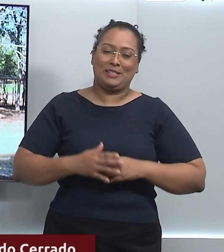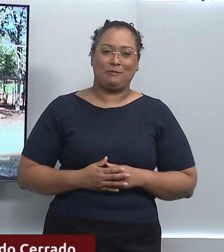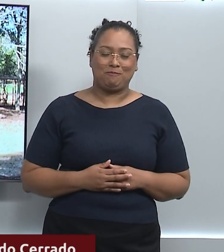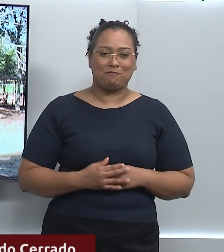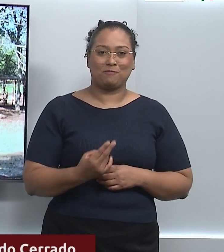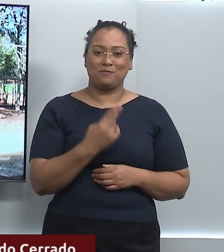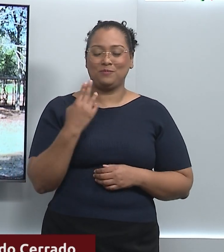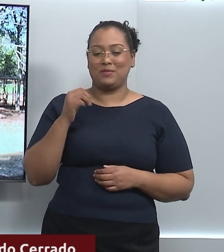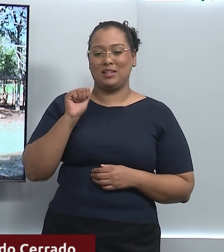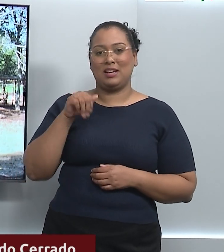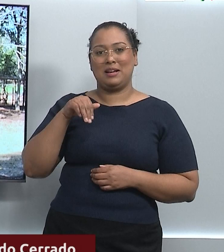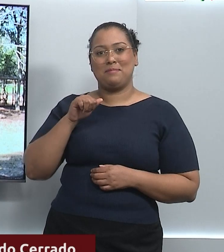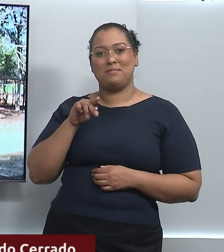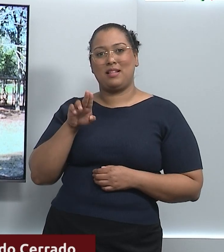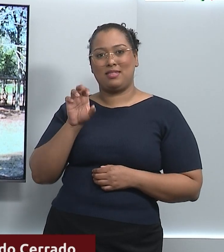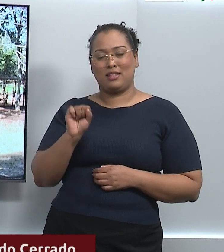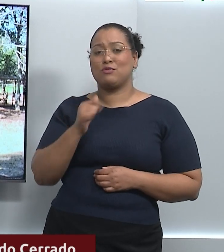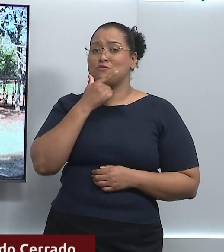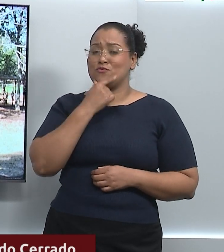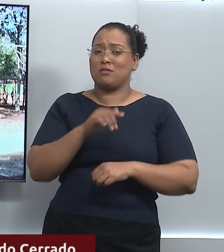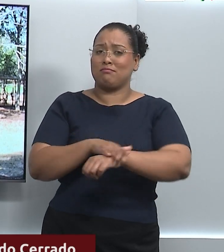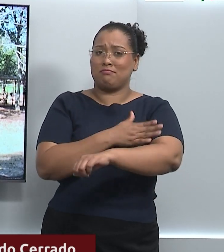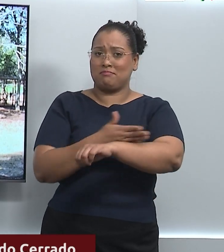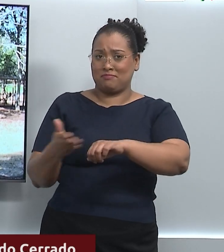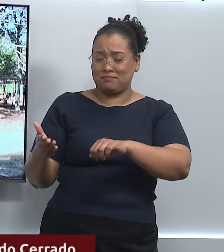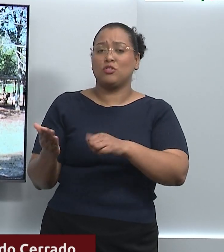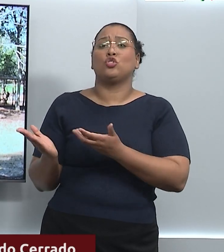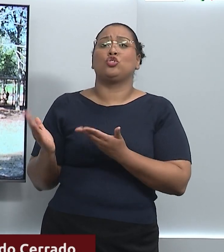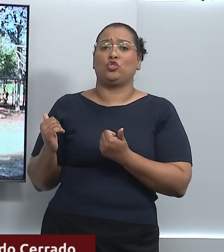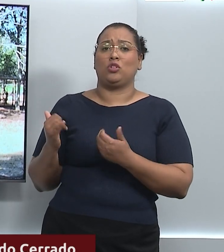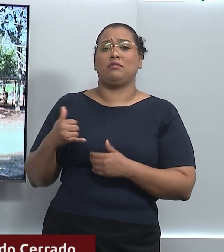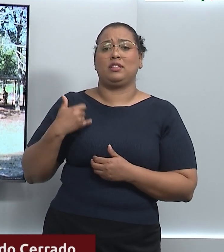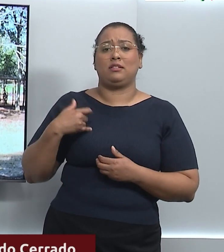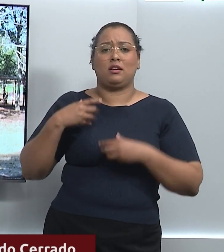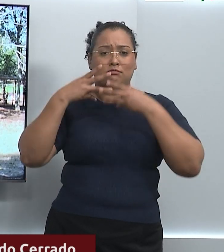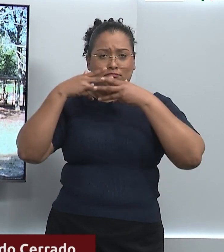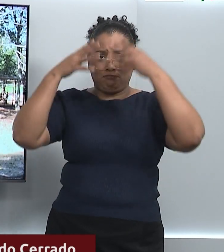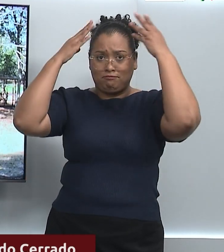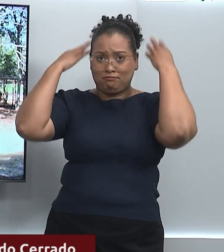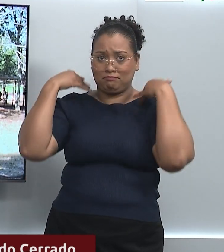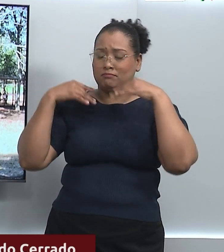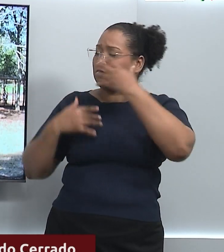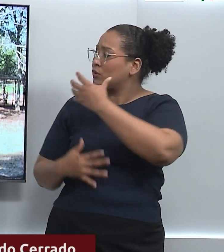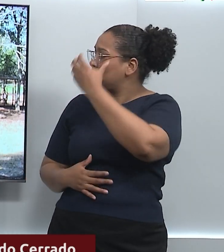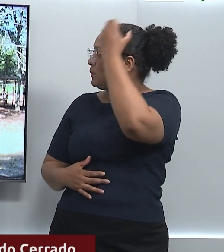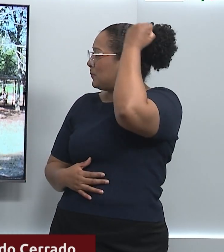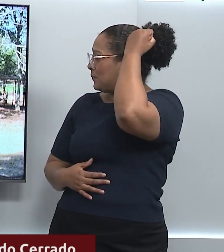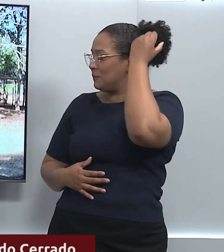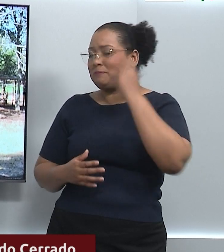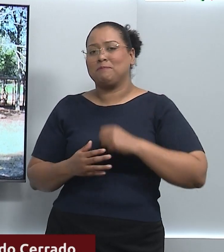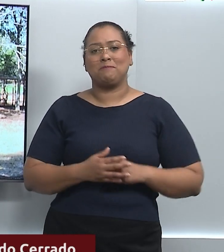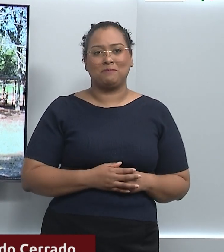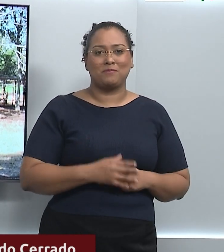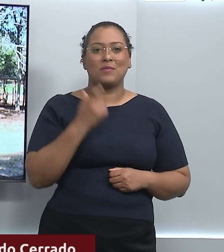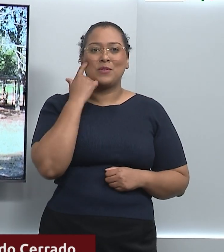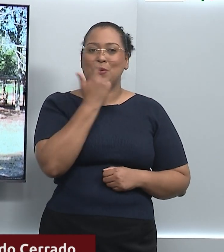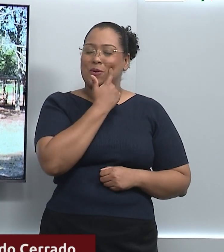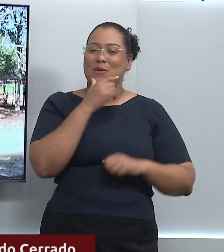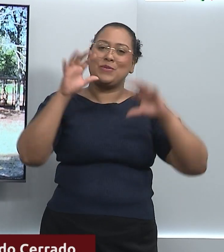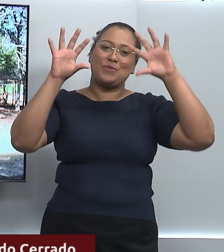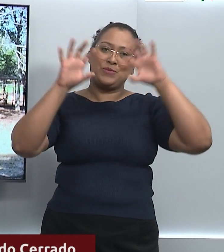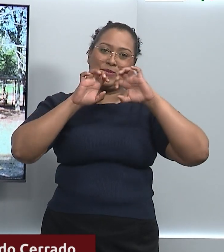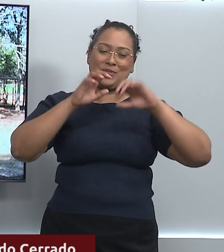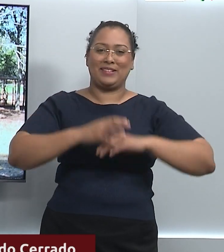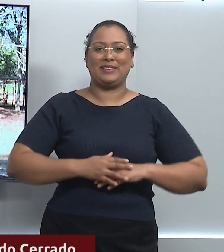Meu nome é Amadeus Pamplona, eu sou homem jovem branco, com cabelos longos castanhos que estão presos em coque hoje. E também olhos escuros.